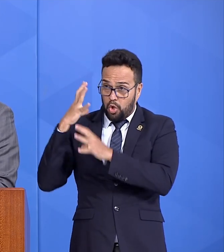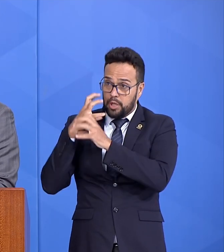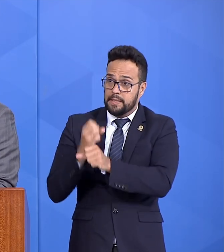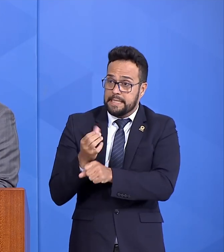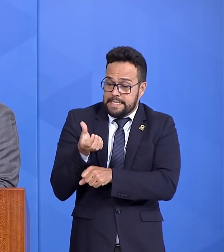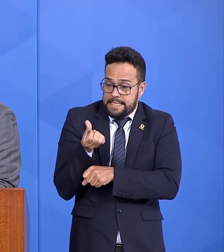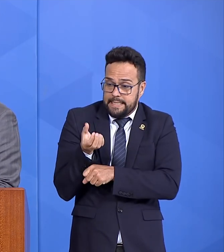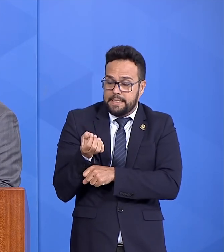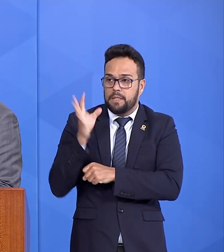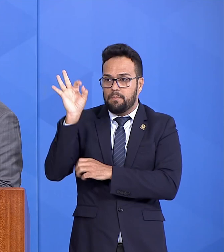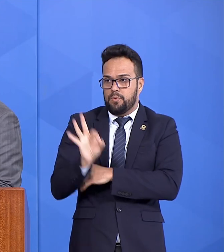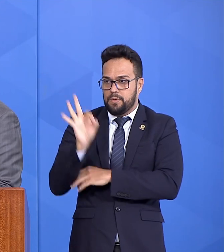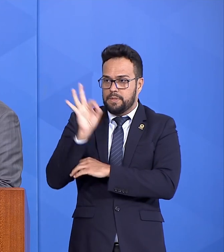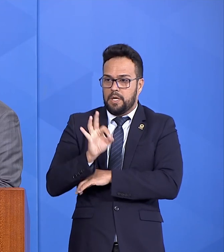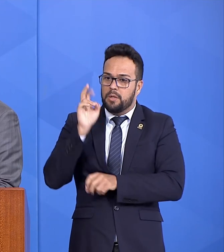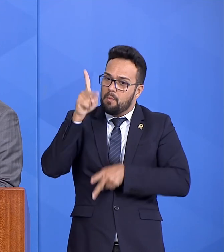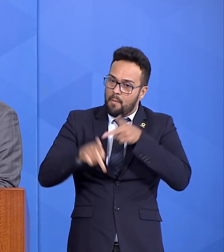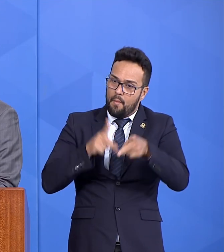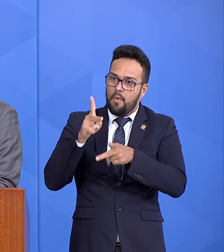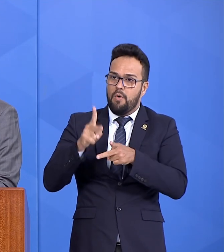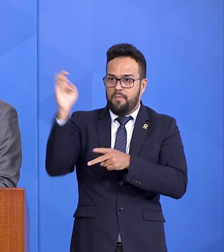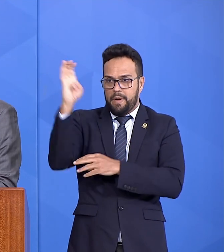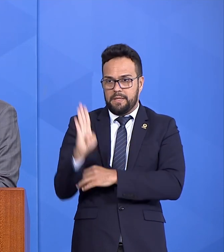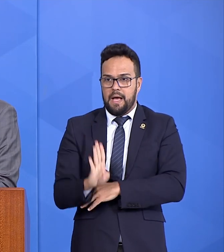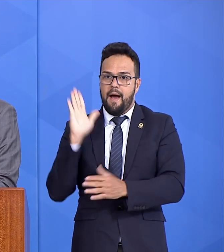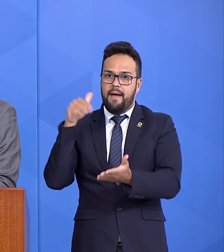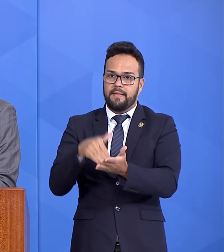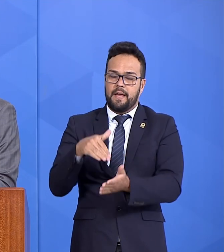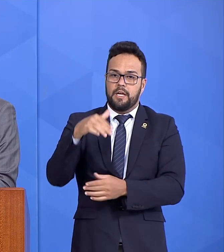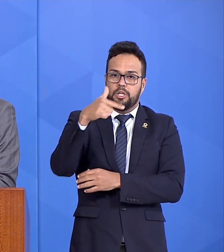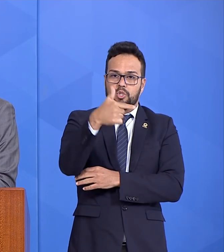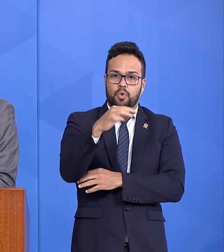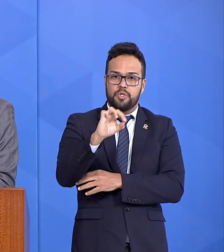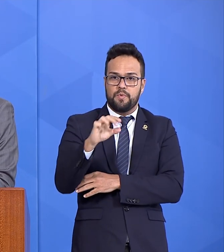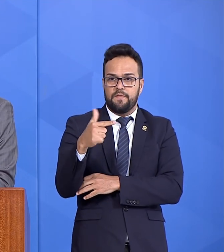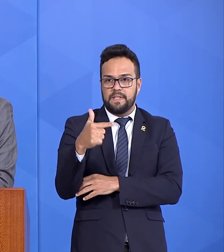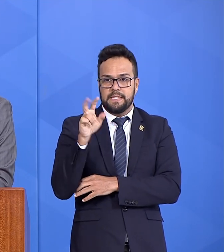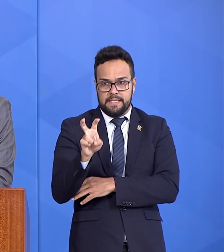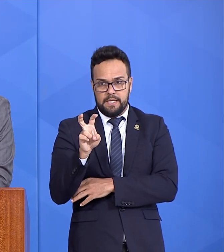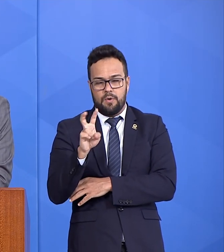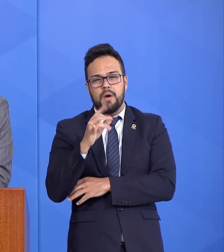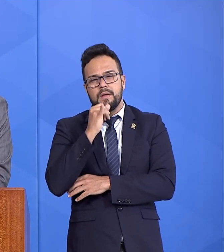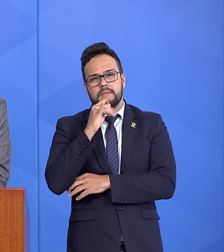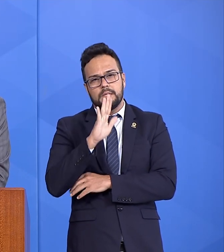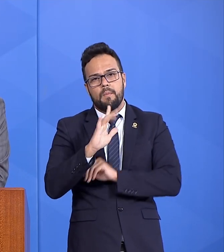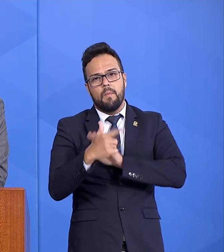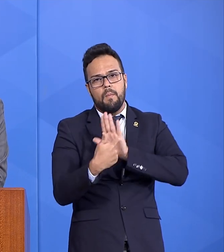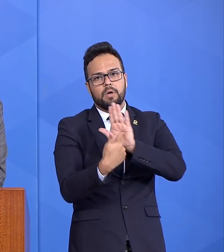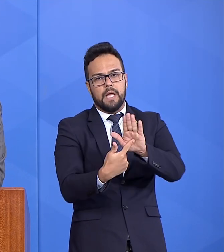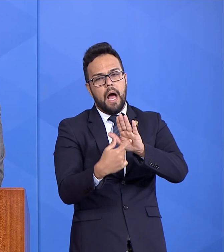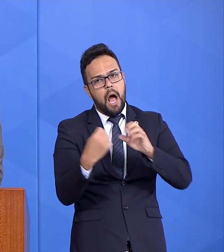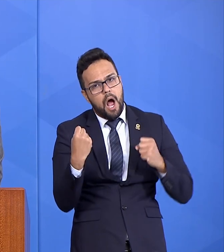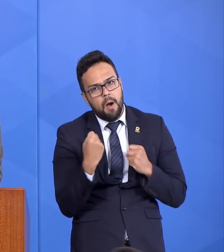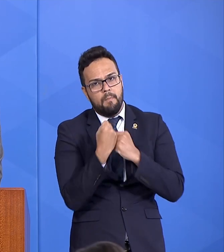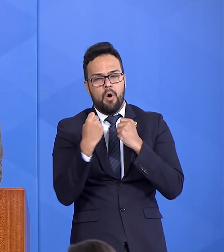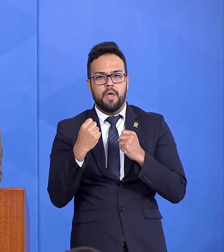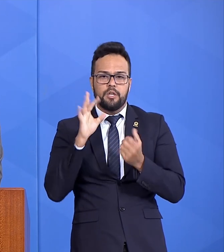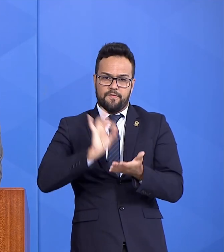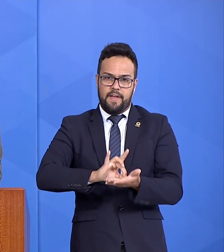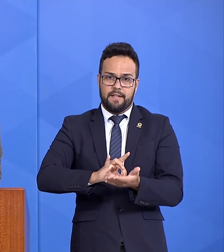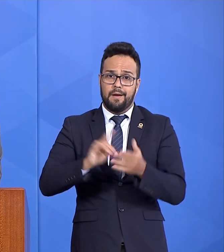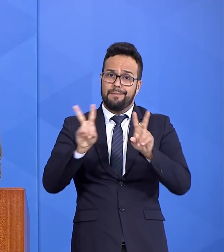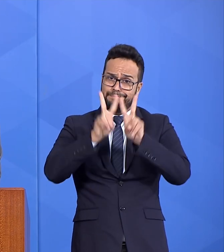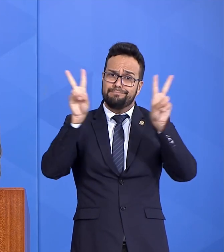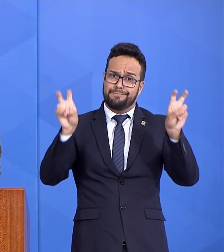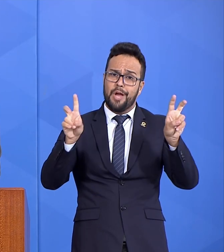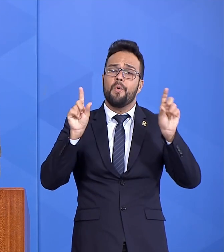% da população brasileira até 2025. Com isso tudo, o senhor dá um exemplo do que é cuidar de verdade, dos temas que mais